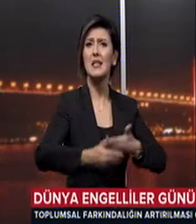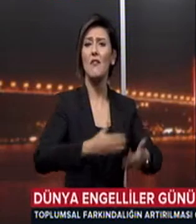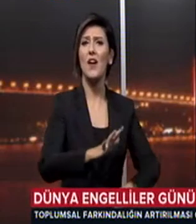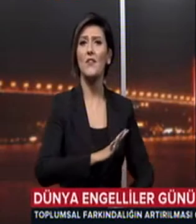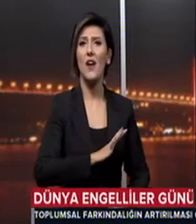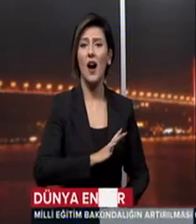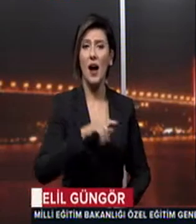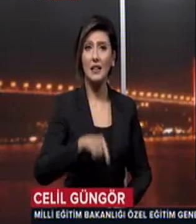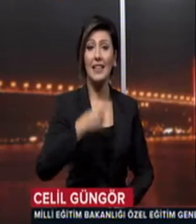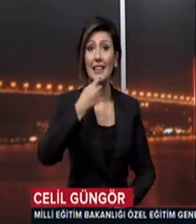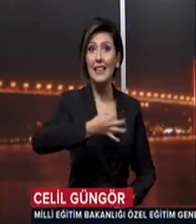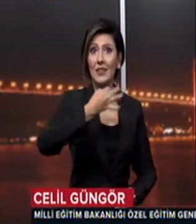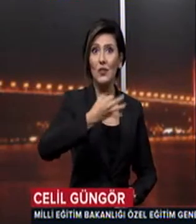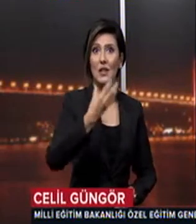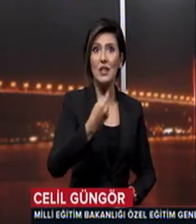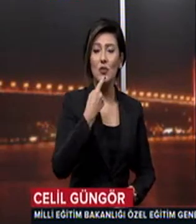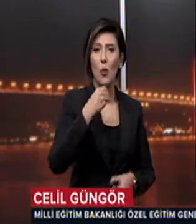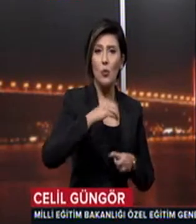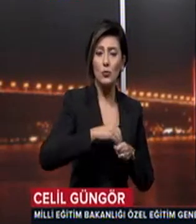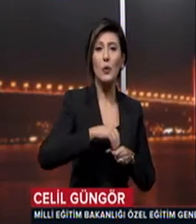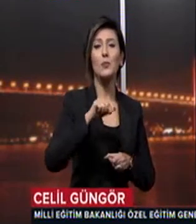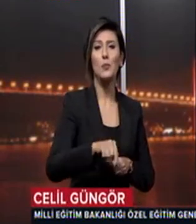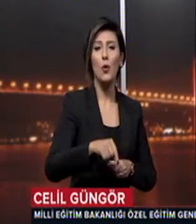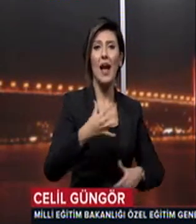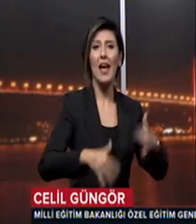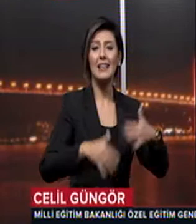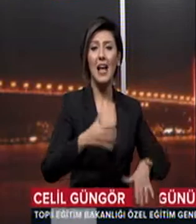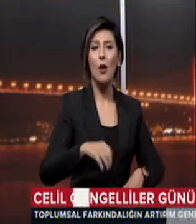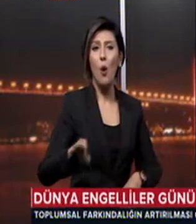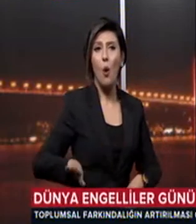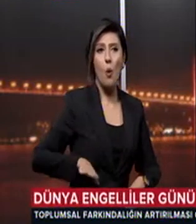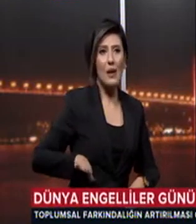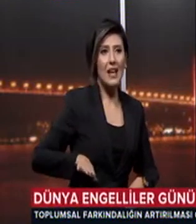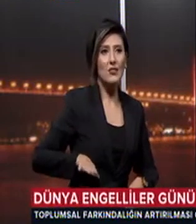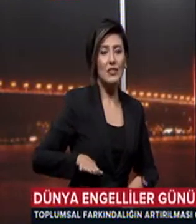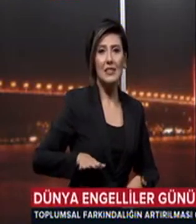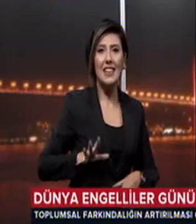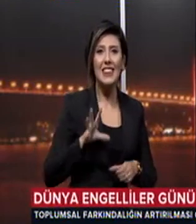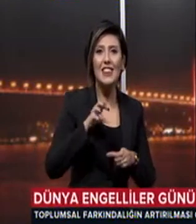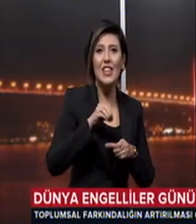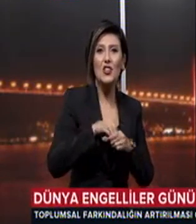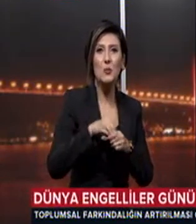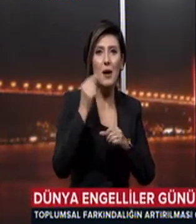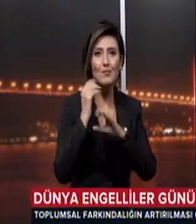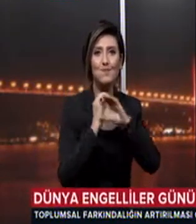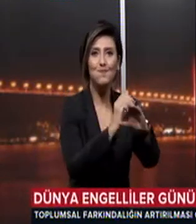İfade edecek olursak bunları engelli öğrencilerimizin taşımalı eğitimden her noktada